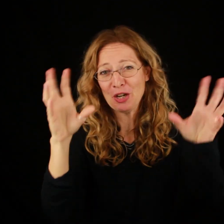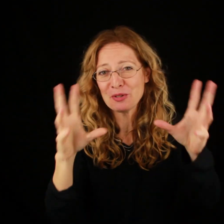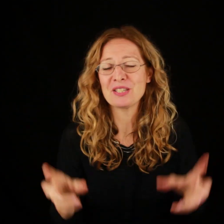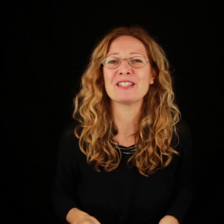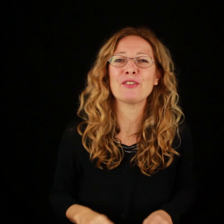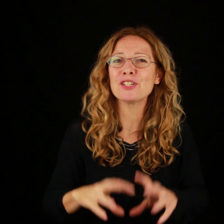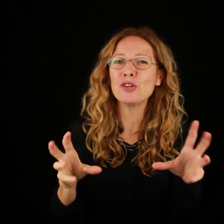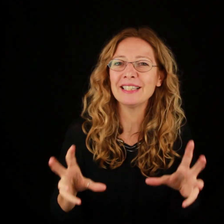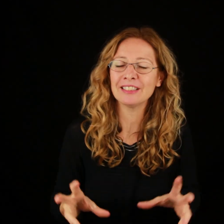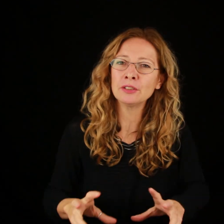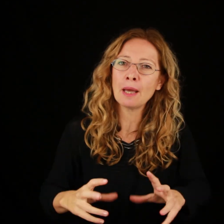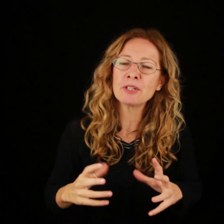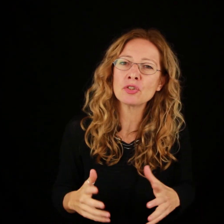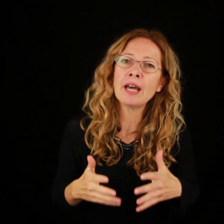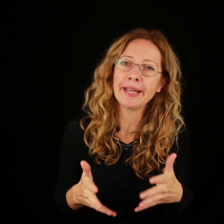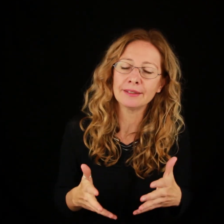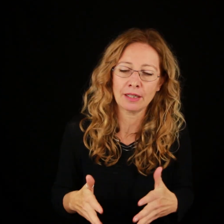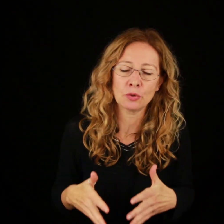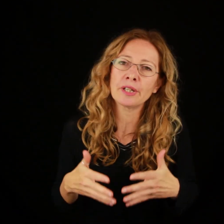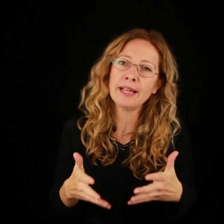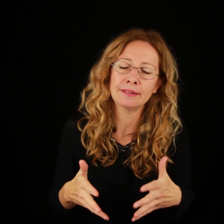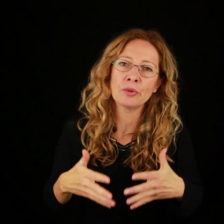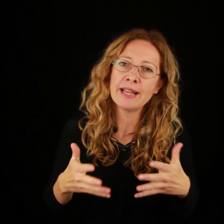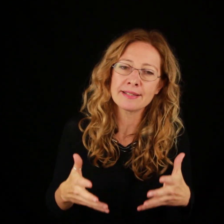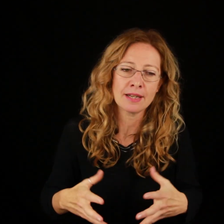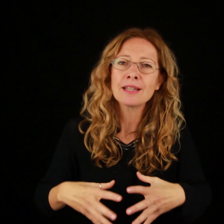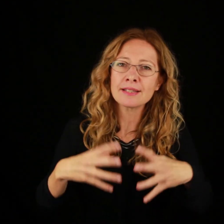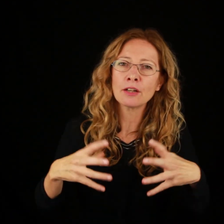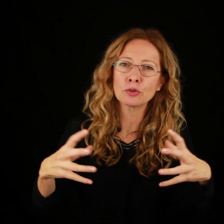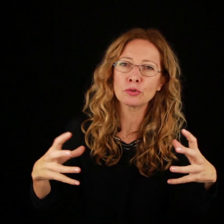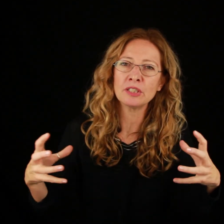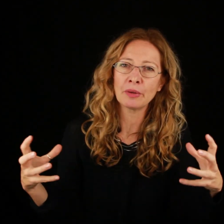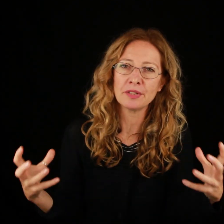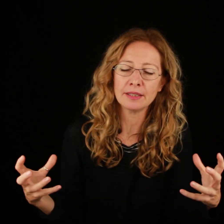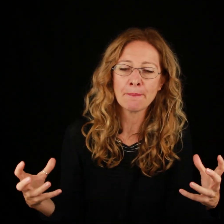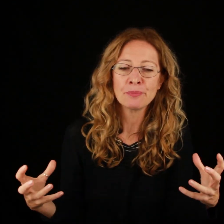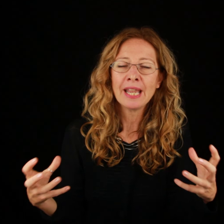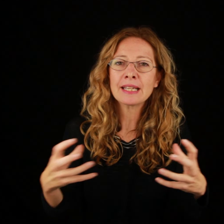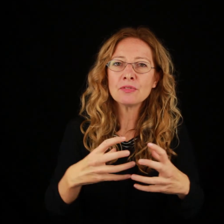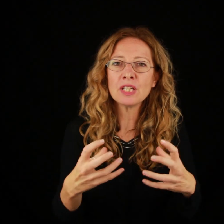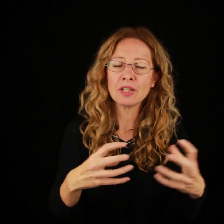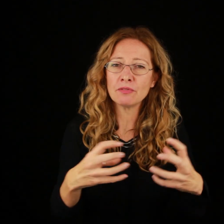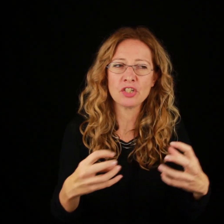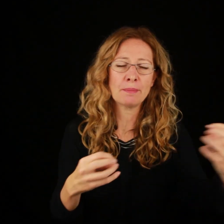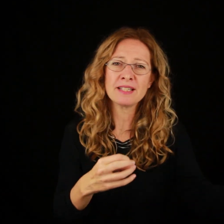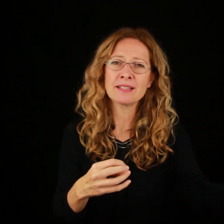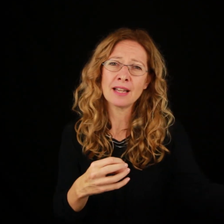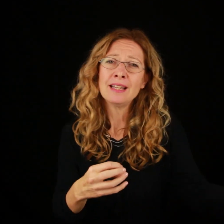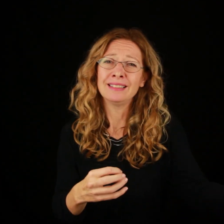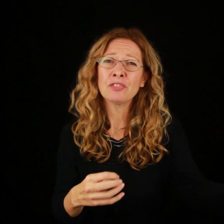diciamo così, tra virgolette, della persona retta, corretta, onesta, che sia costruita una vita e che vive invece la presenza del